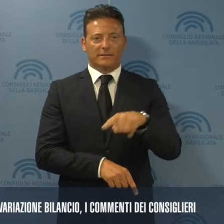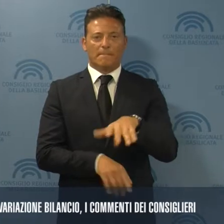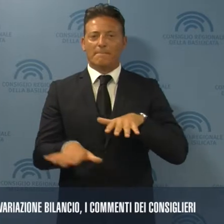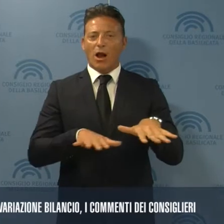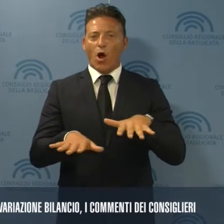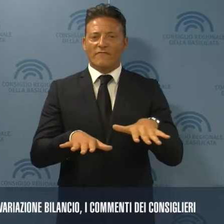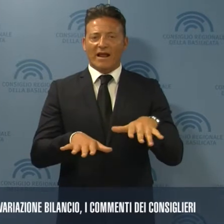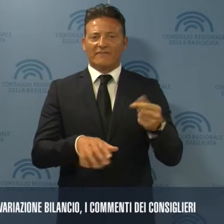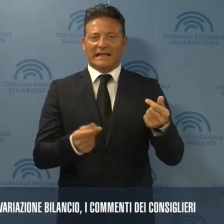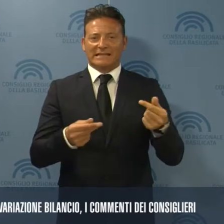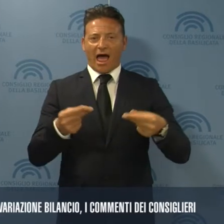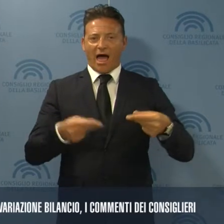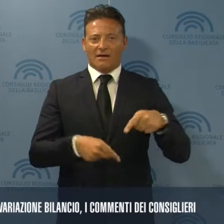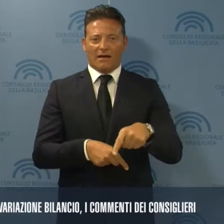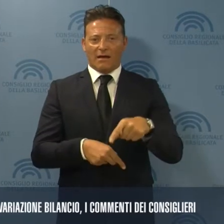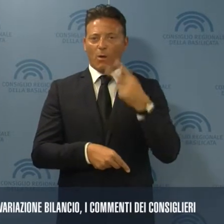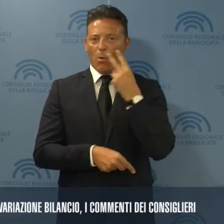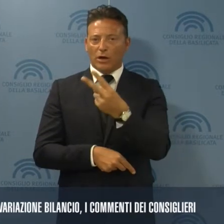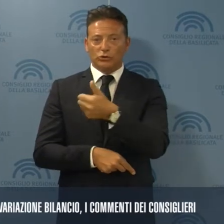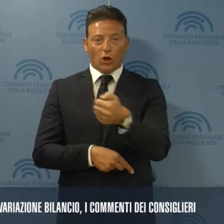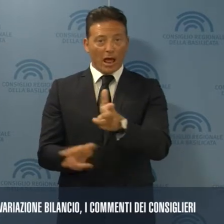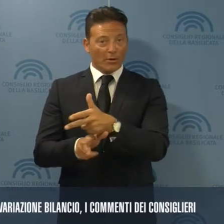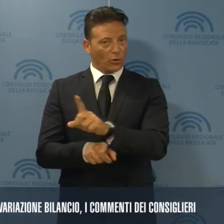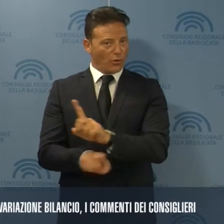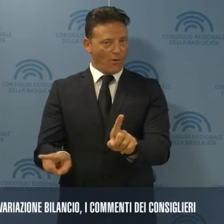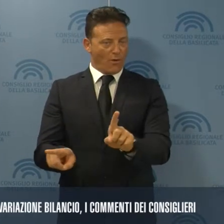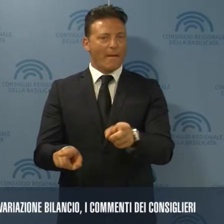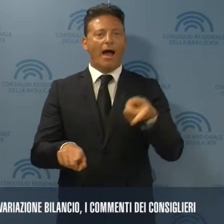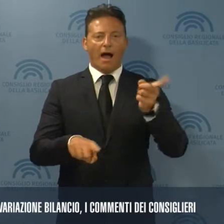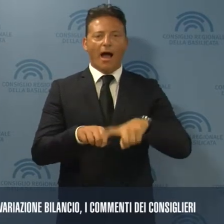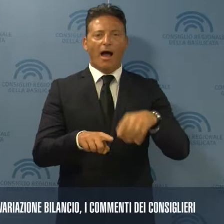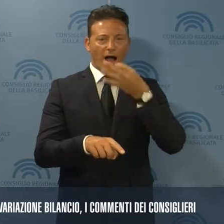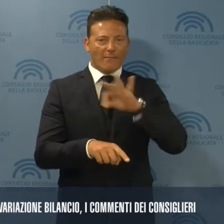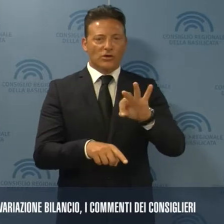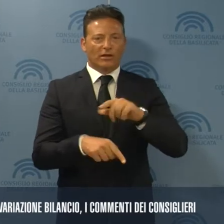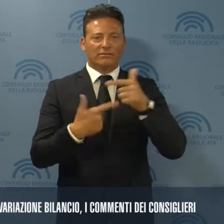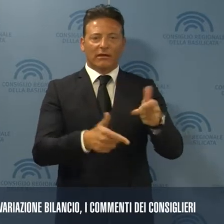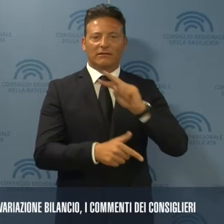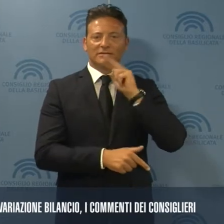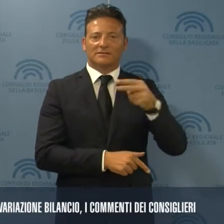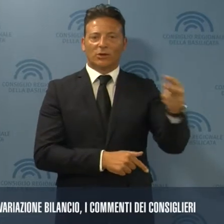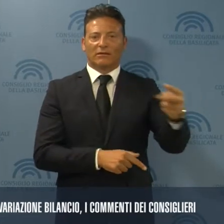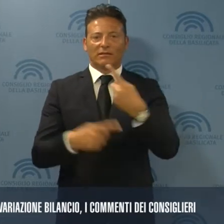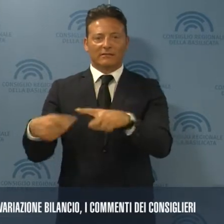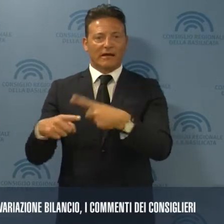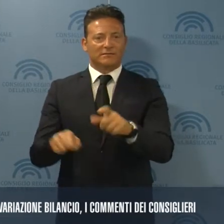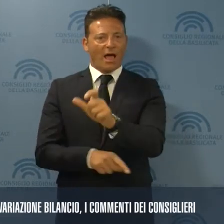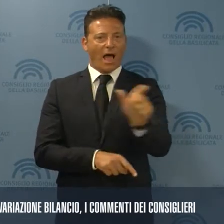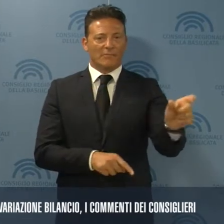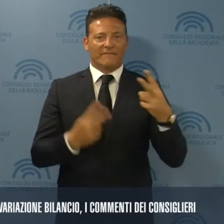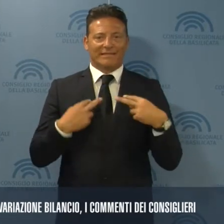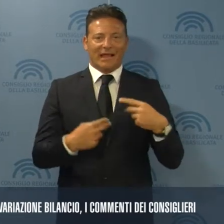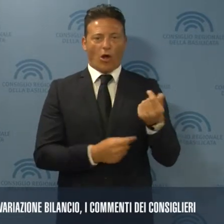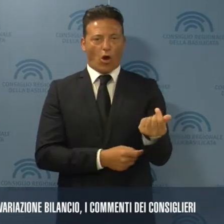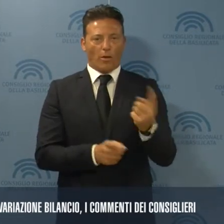finanziaria ha guardato non solo alle emergenze, ma è riuscita a dare risposte a diversi ambiti della vita